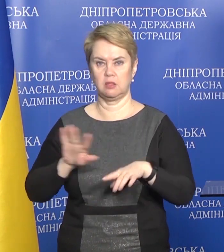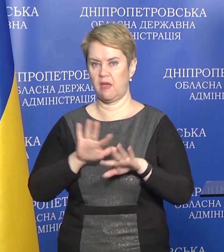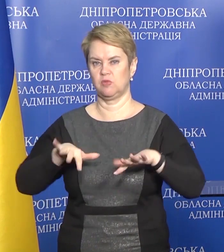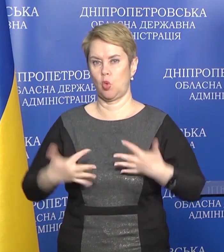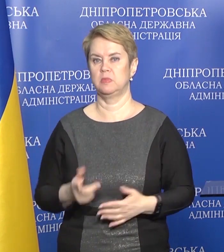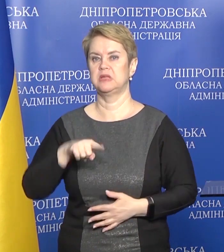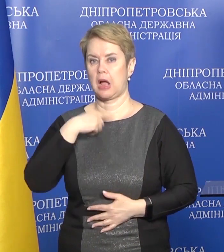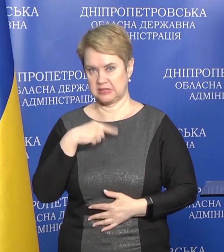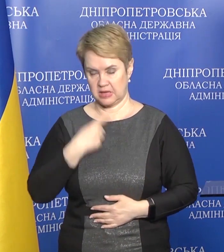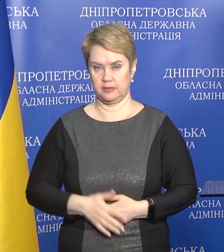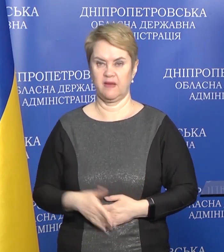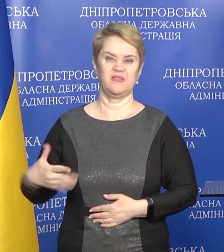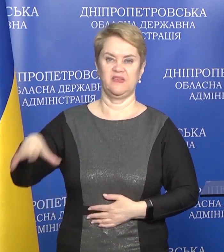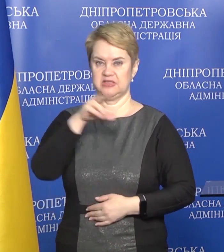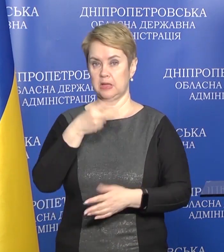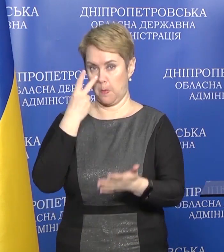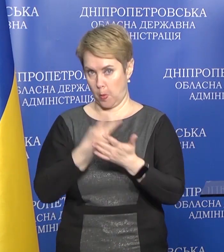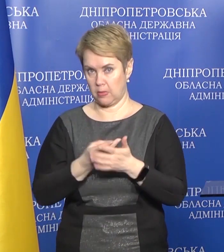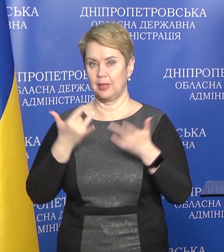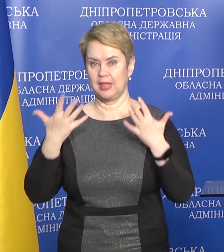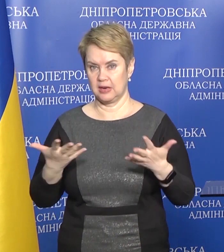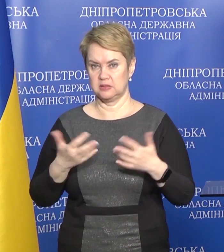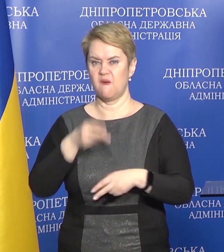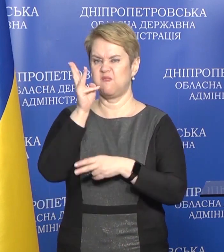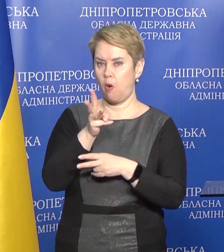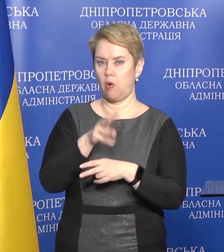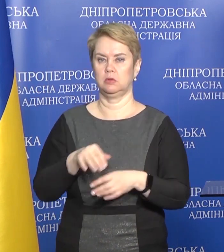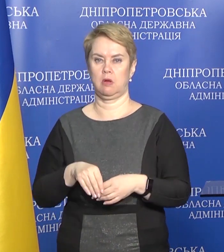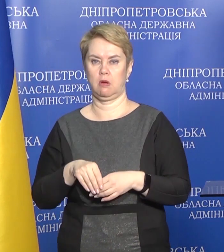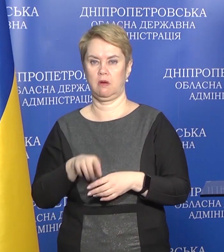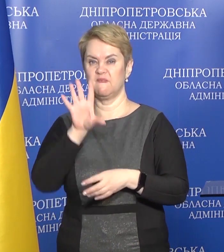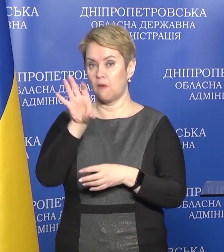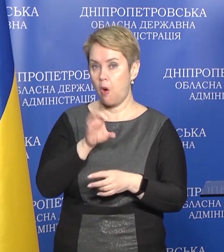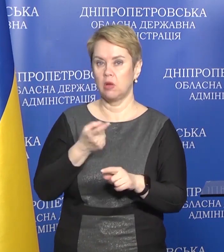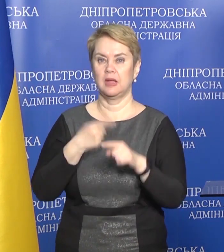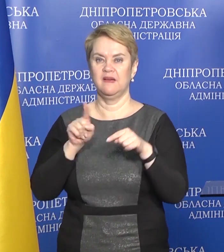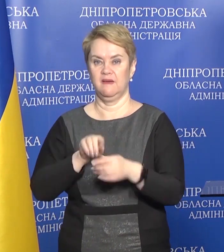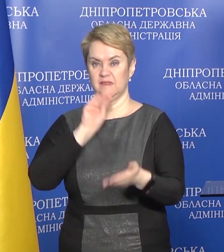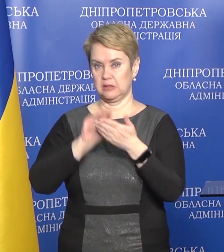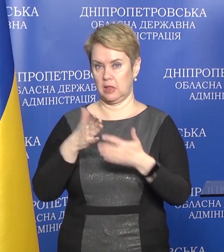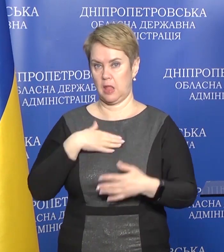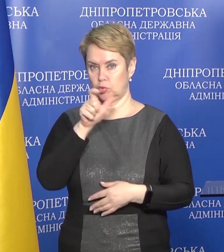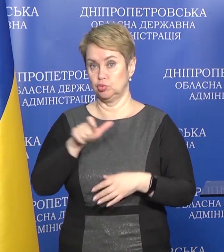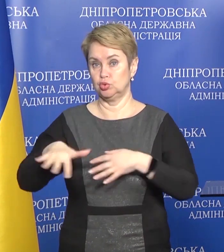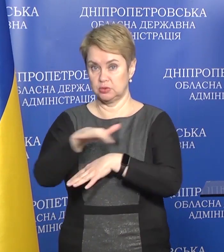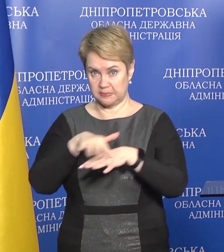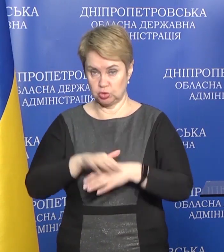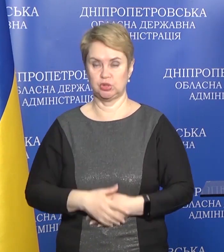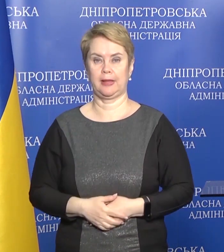втомимося казати. Ви всі помітили кількість фото, відео, які почали викладати наші співвітчизники